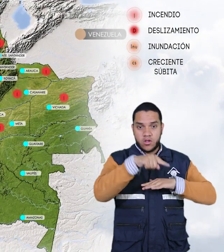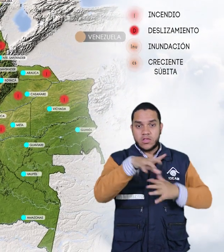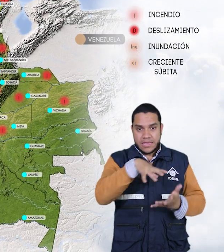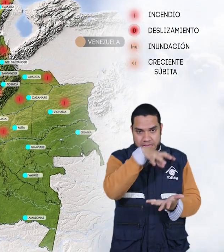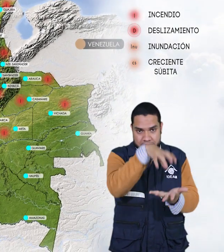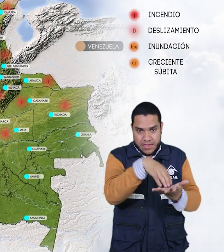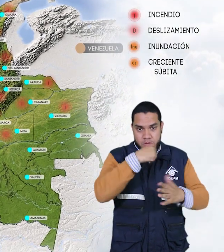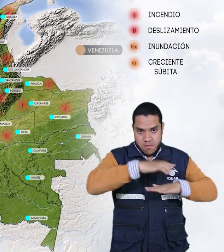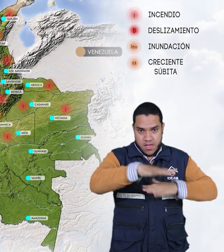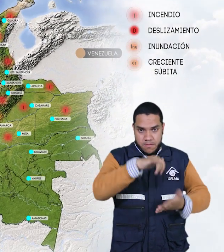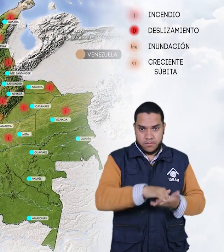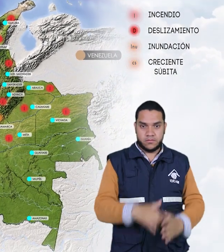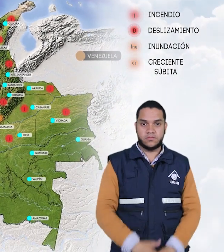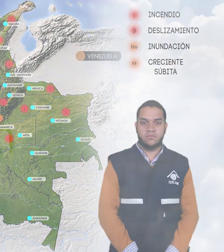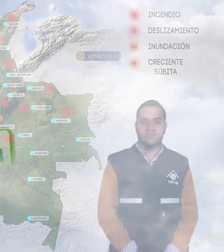marítima.